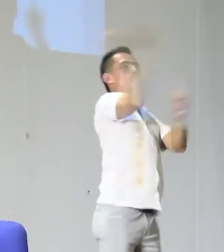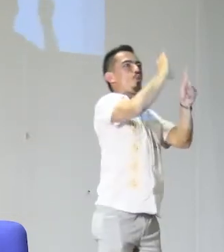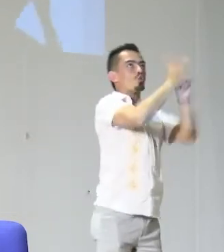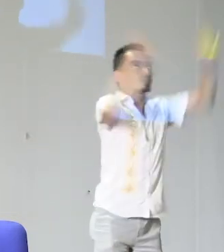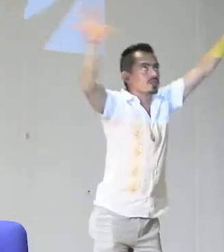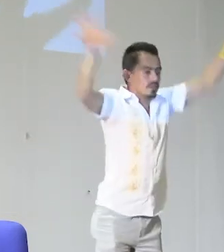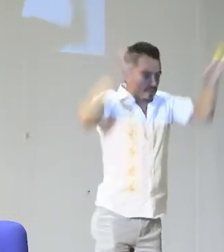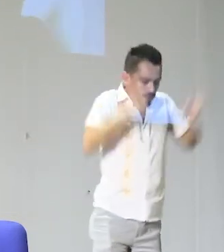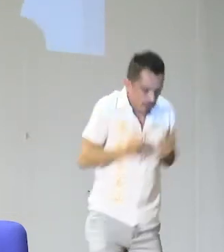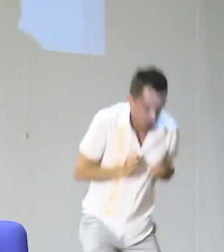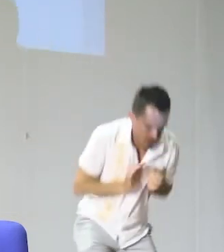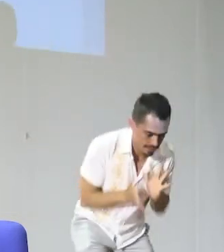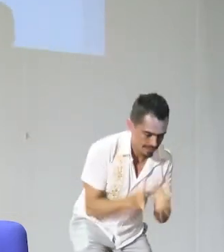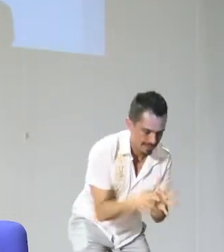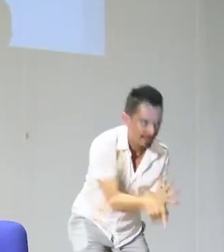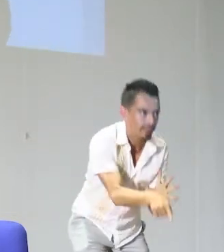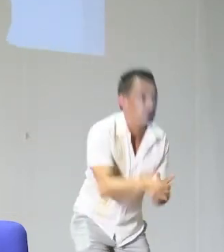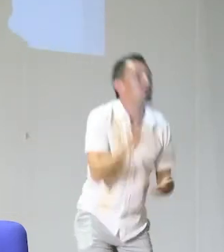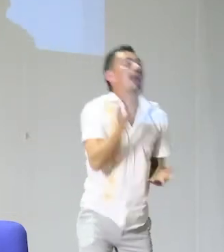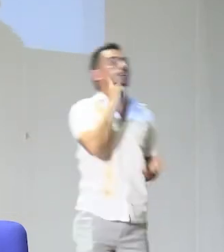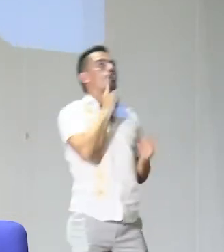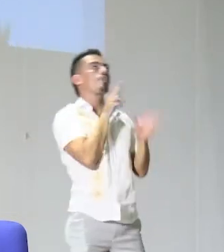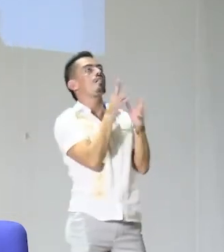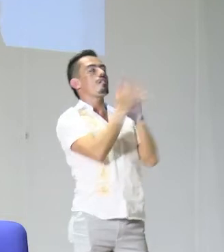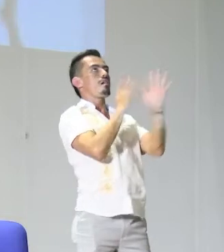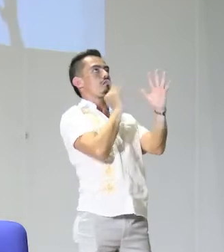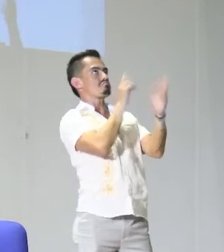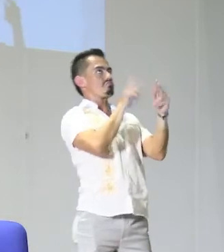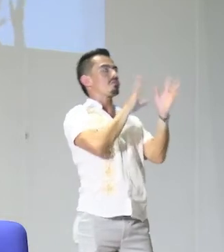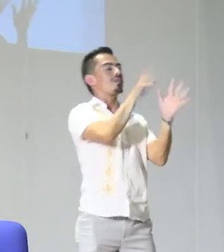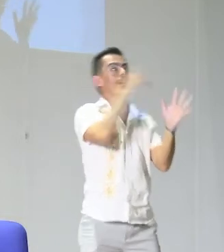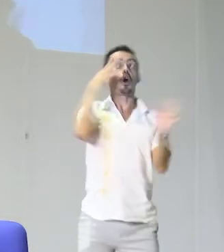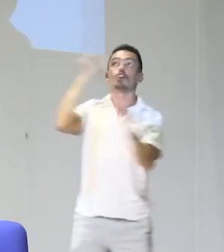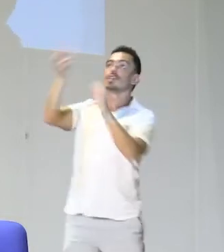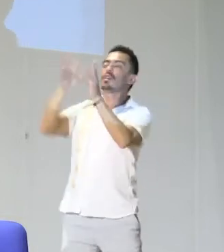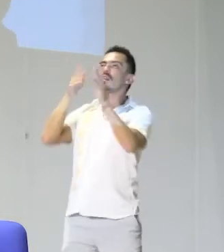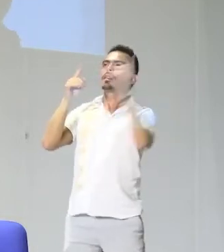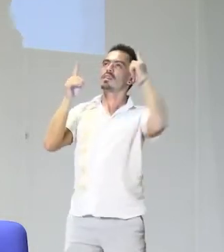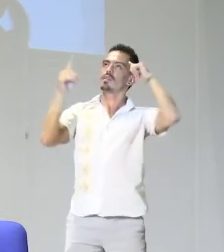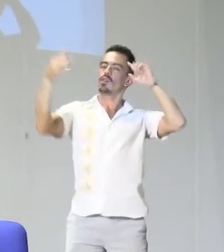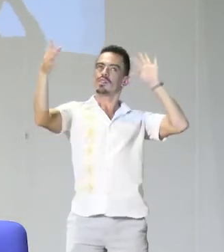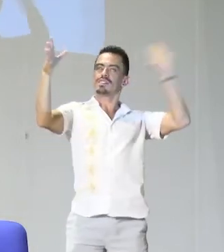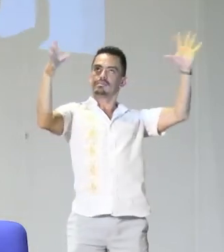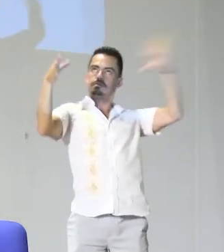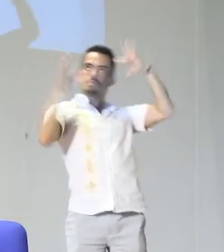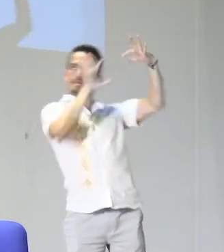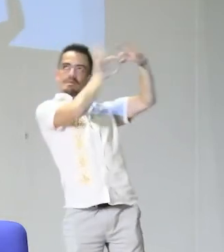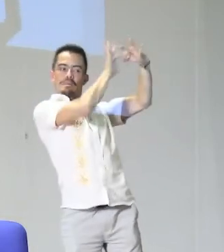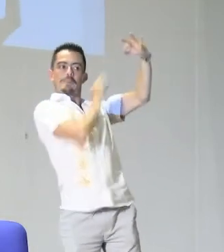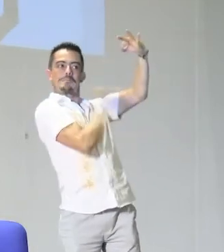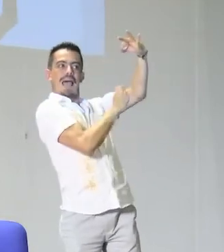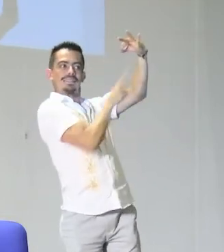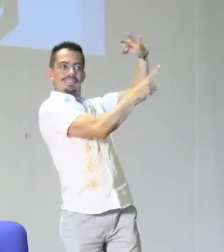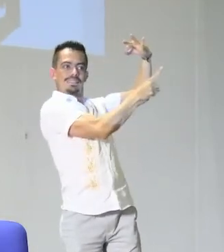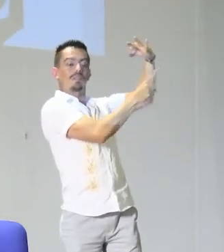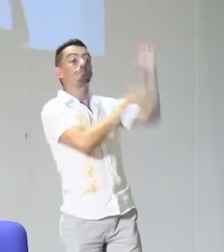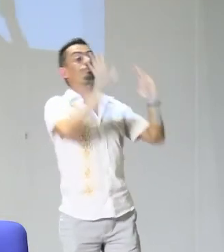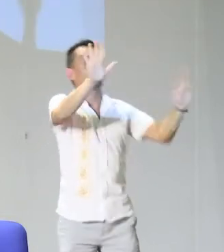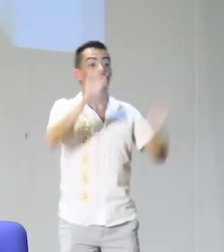esos elementos como tal generales de la clase, elementos culturales del mundo real, y tratarlos de traer al aula, y